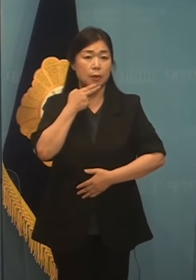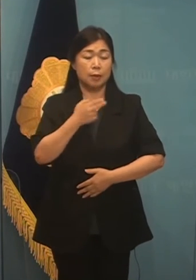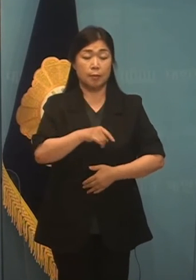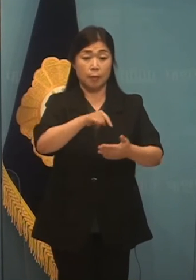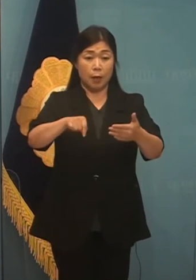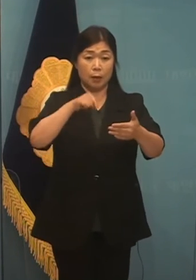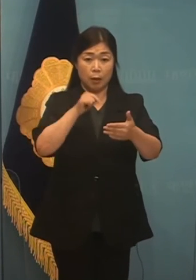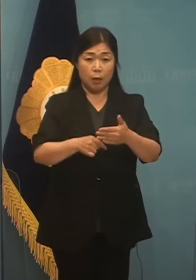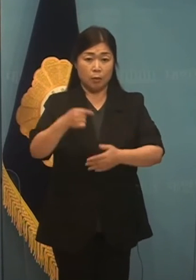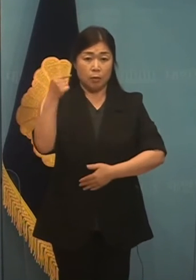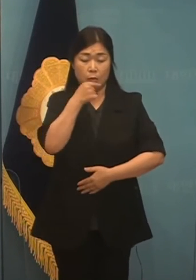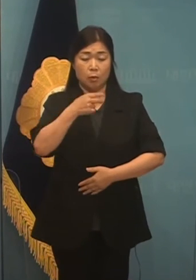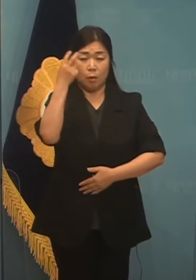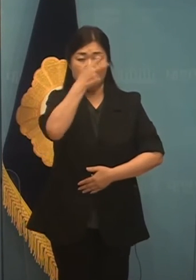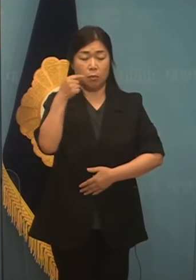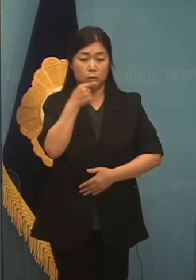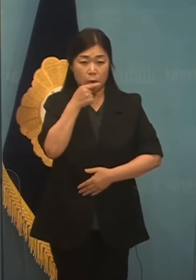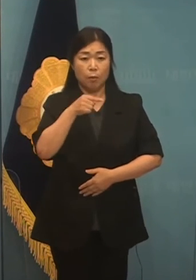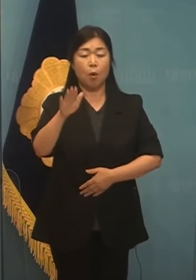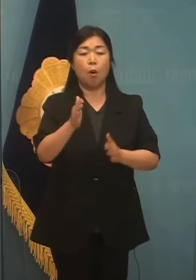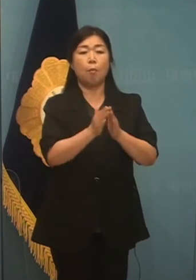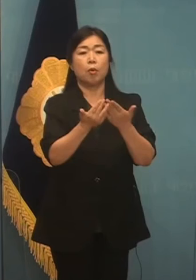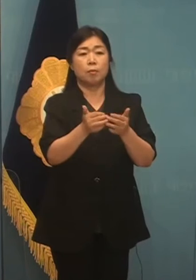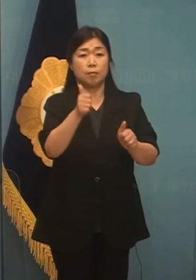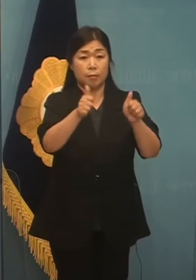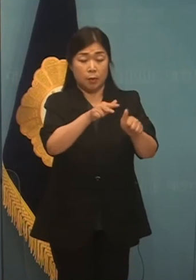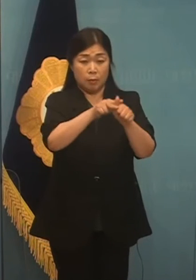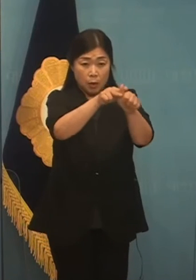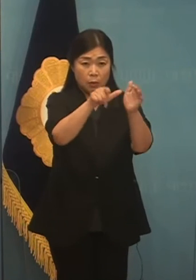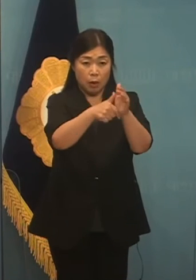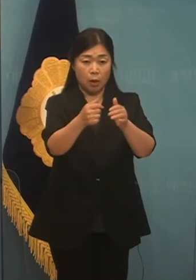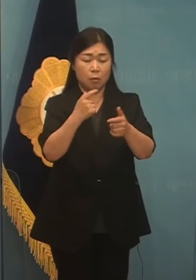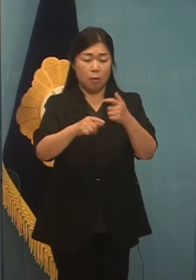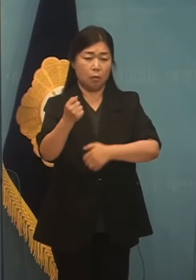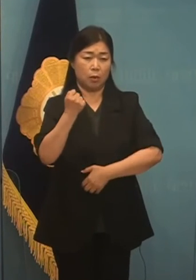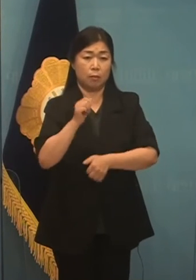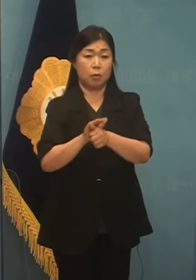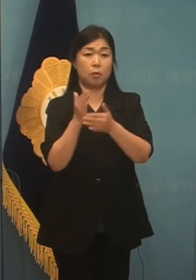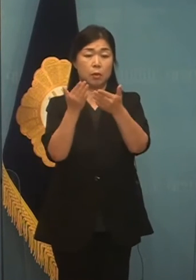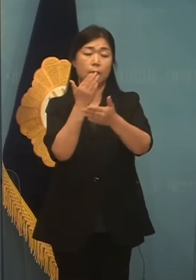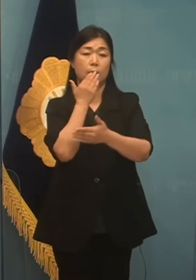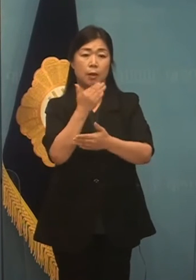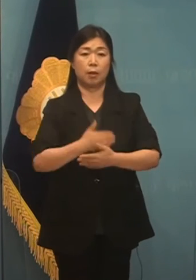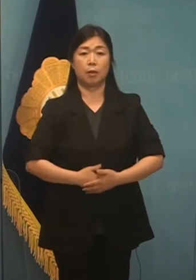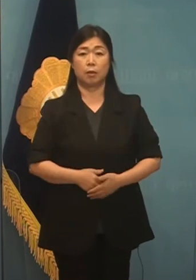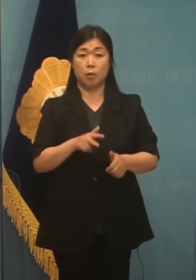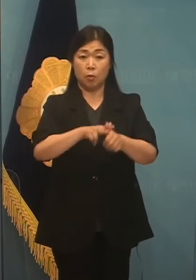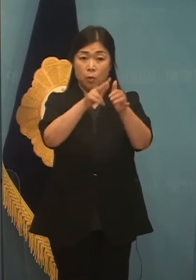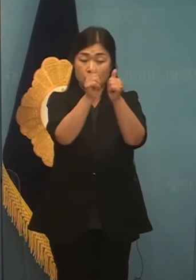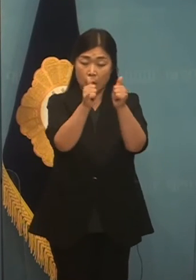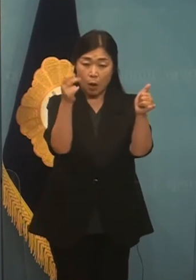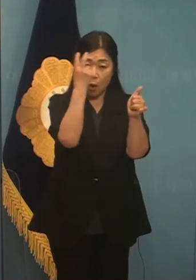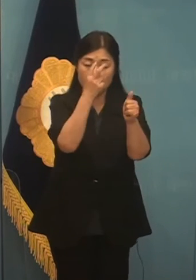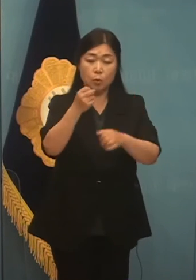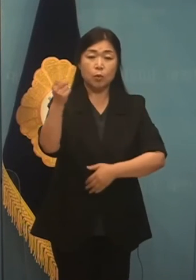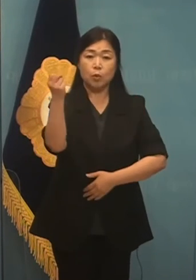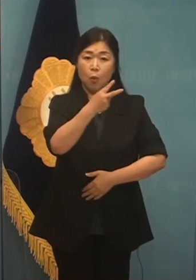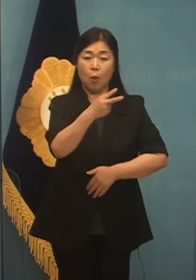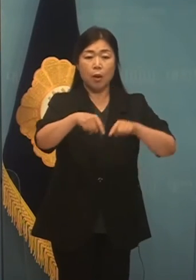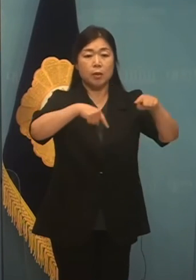당내의 철저 검증은 본선 경쟁력을 제고시킬 것입니다. 후보 검증과 동시에